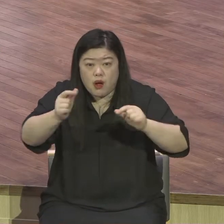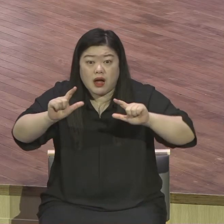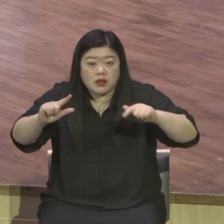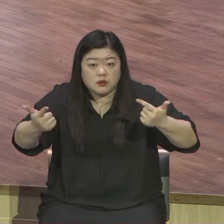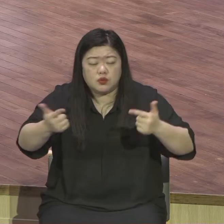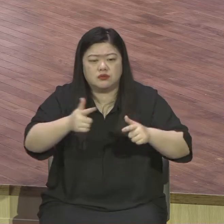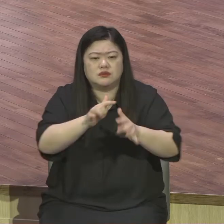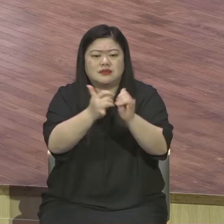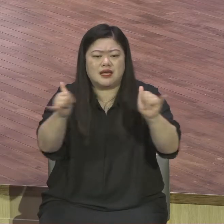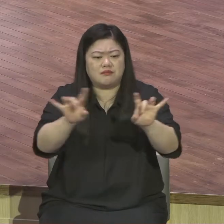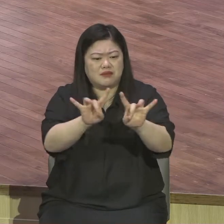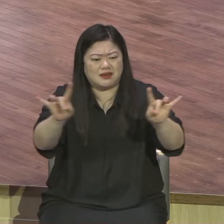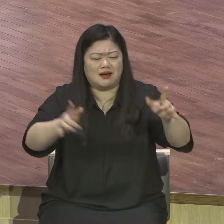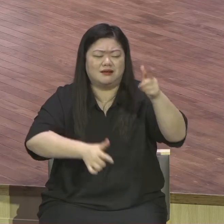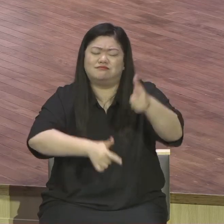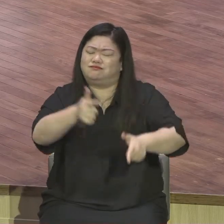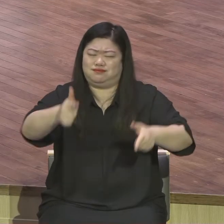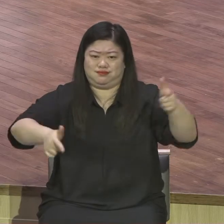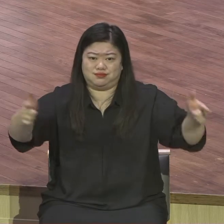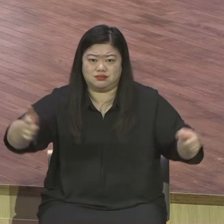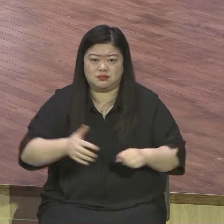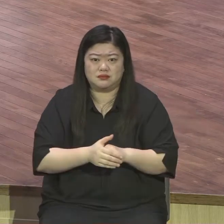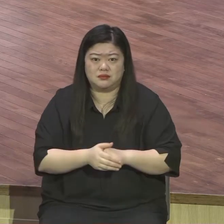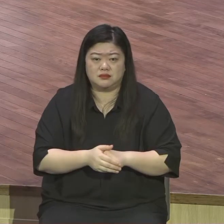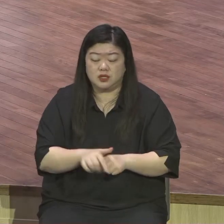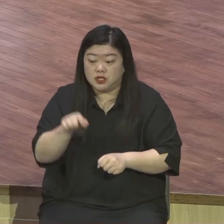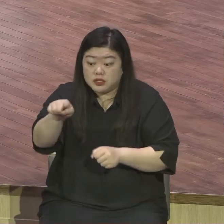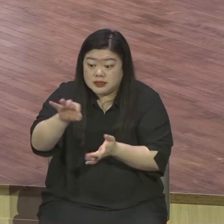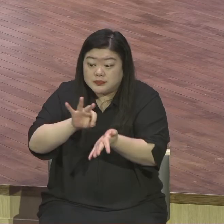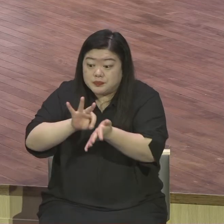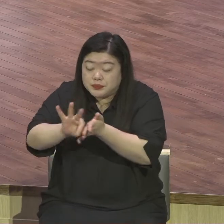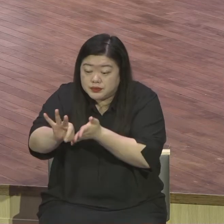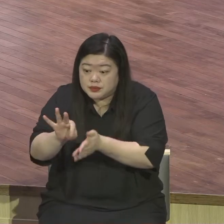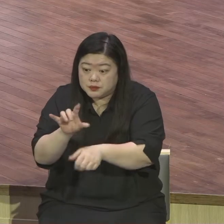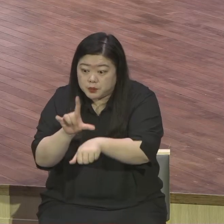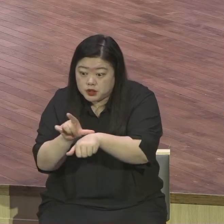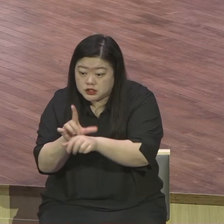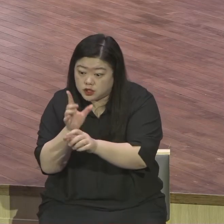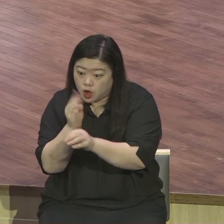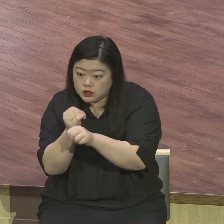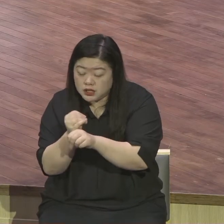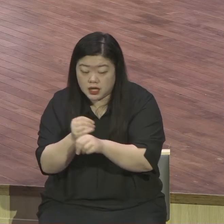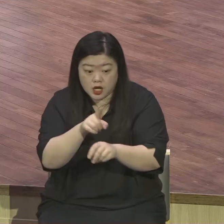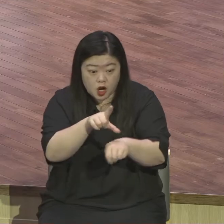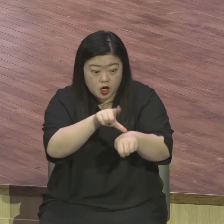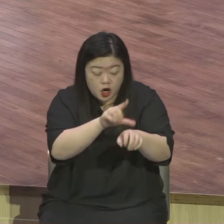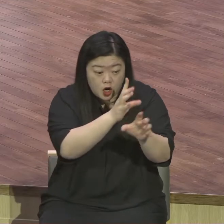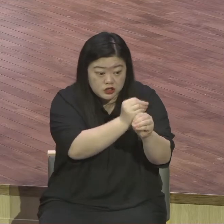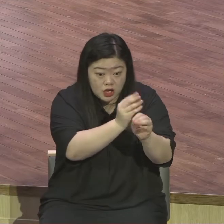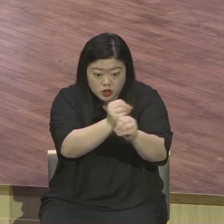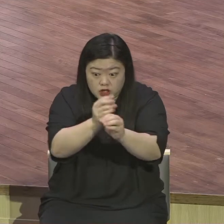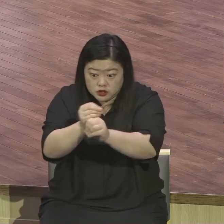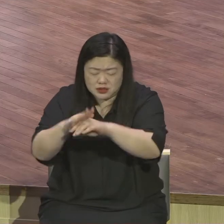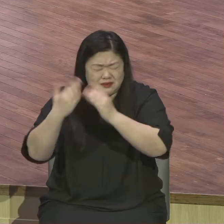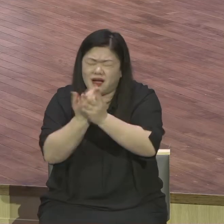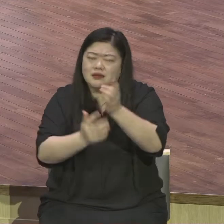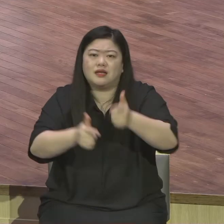세임받는 시간도 다 다릅니다 지금 세임받는 사람도 있고 또 지금은 세임받지 않지만 나중에 또